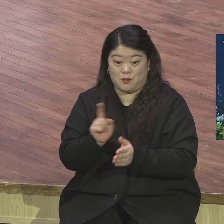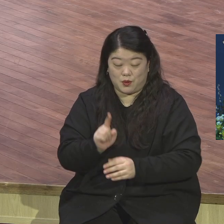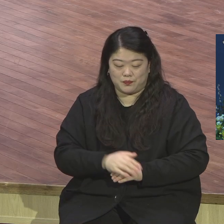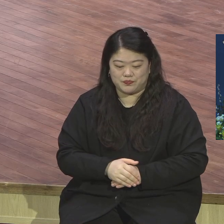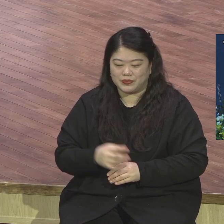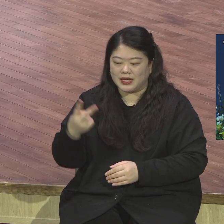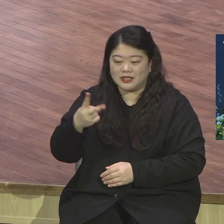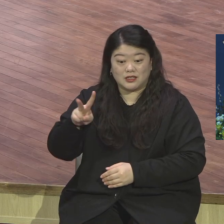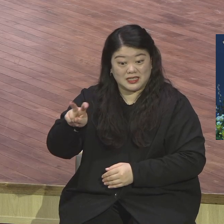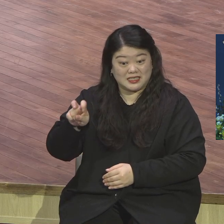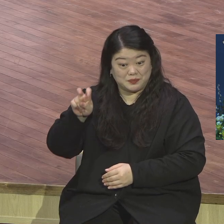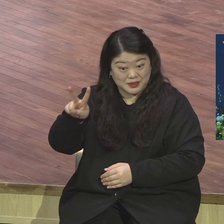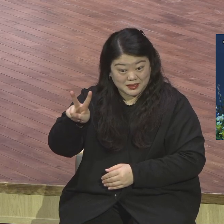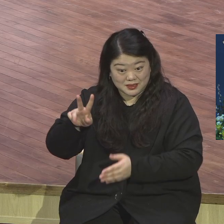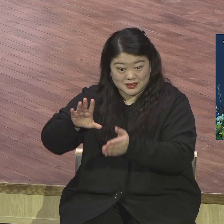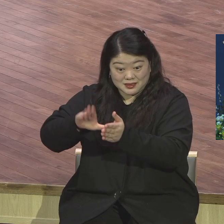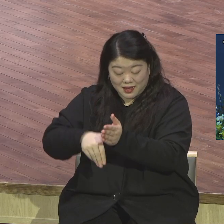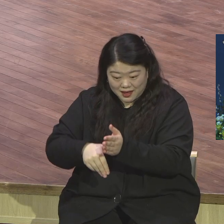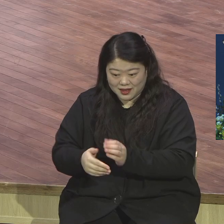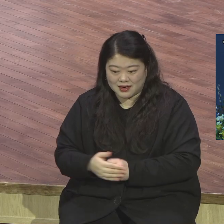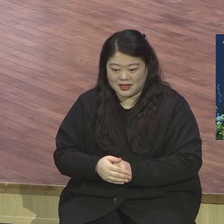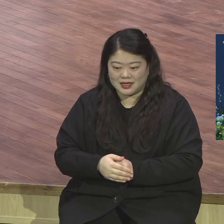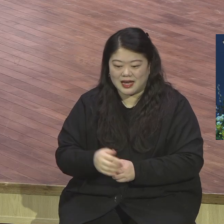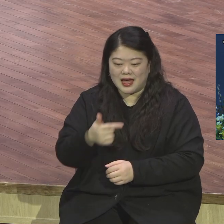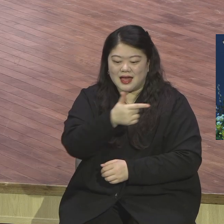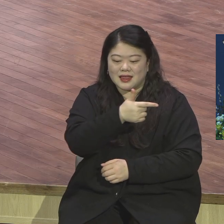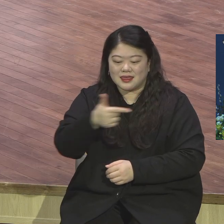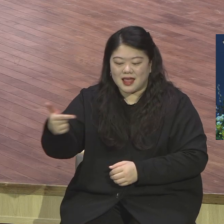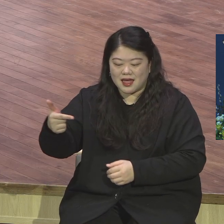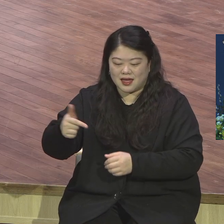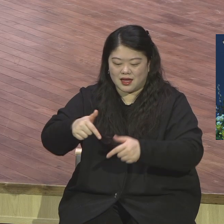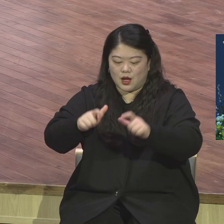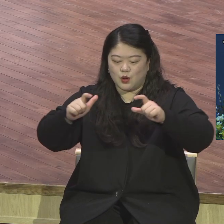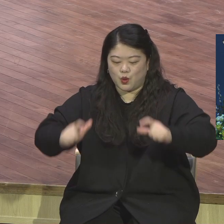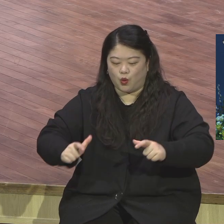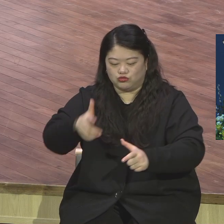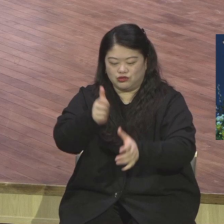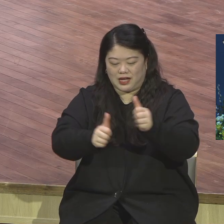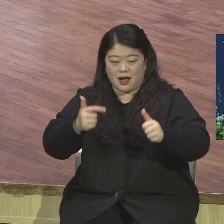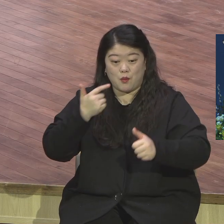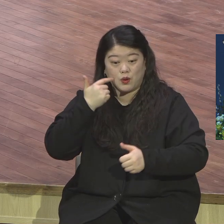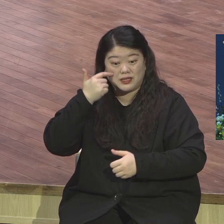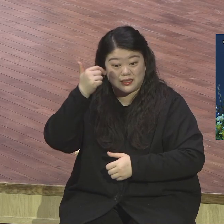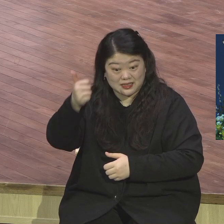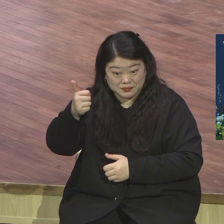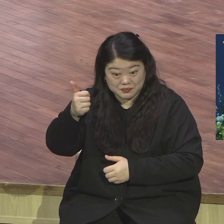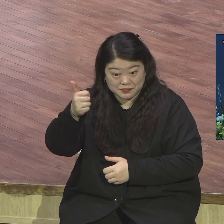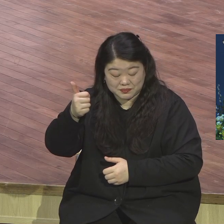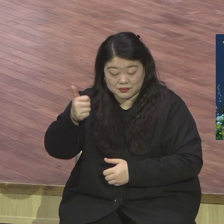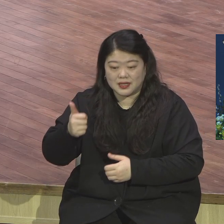당과 우리 대교장님들이 70인 제자 찾는 것이다. 현장마다 70 제자 세우는 것이다.